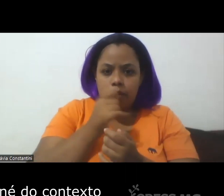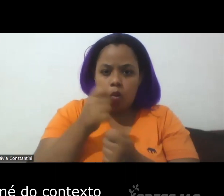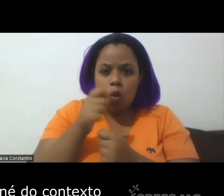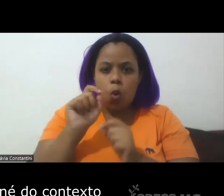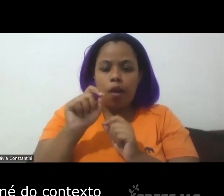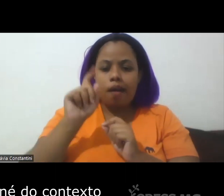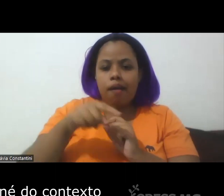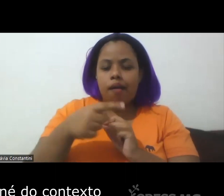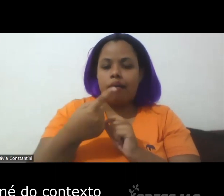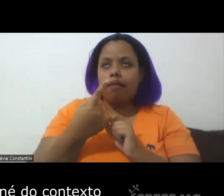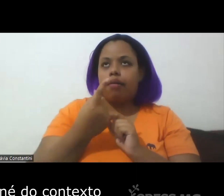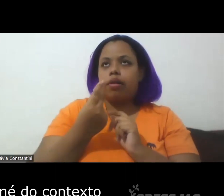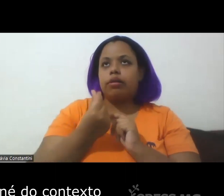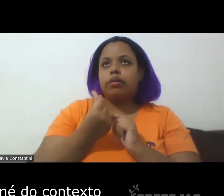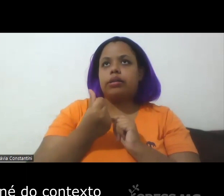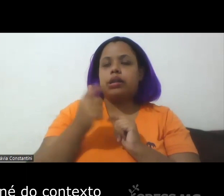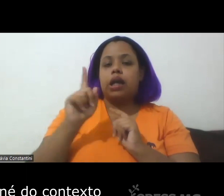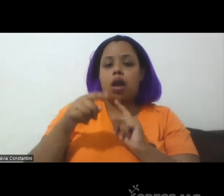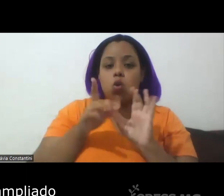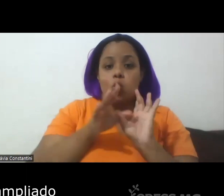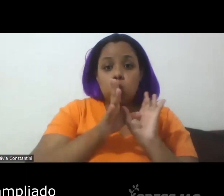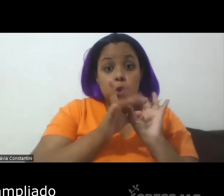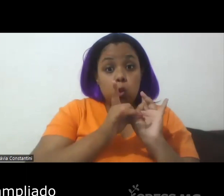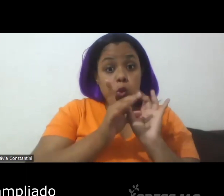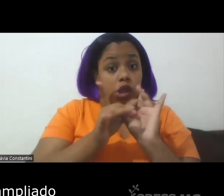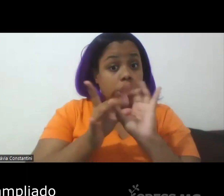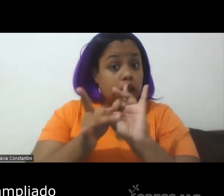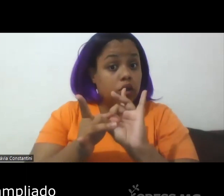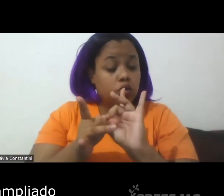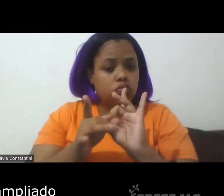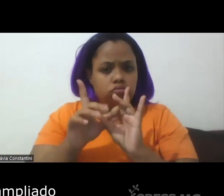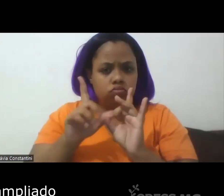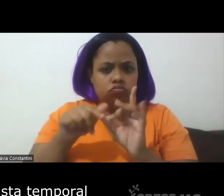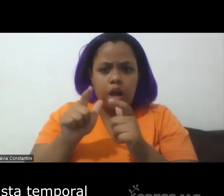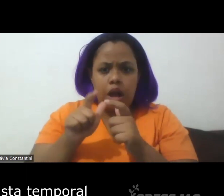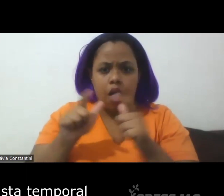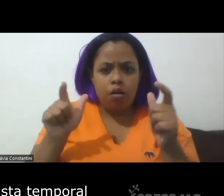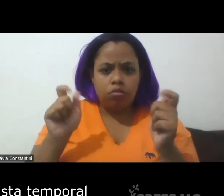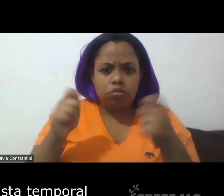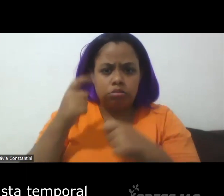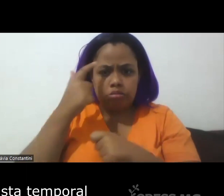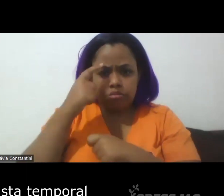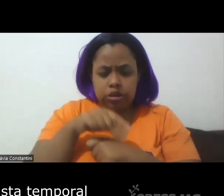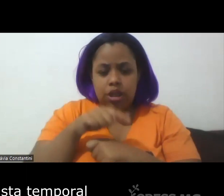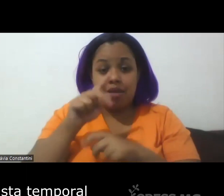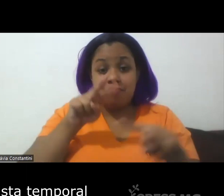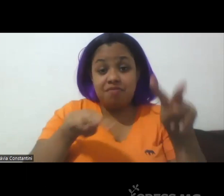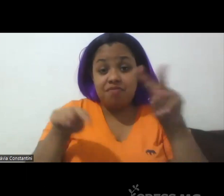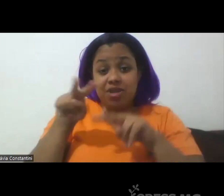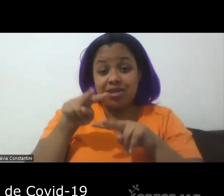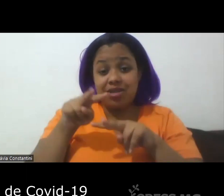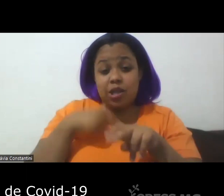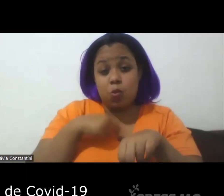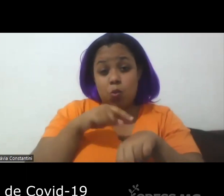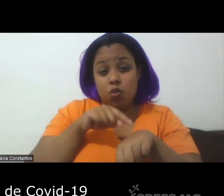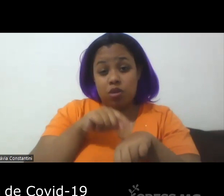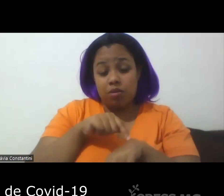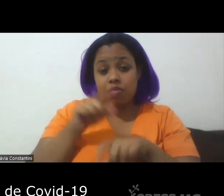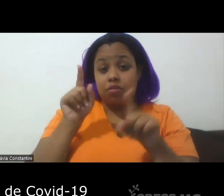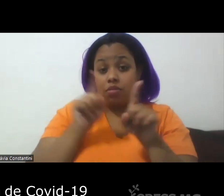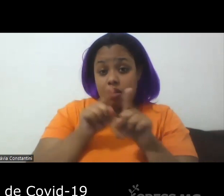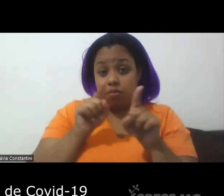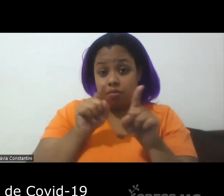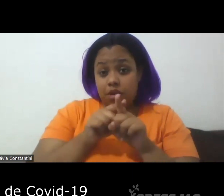do contexto bastante ampliado do ponto de vista temporal da